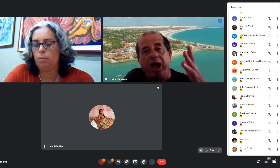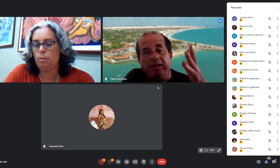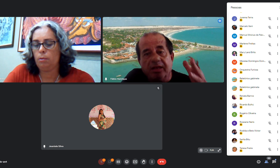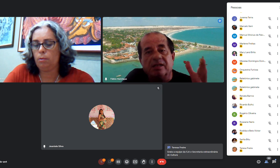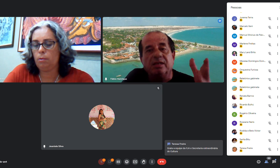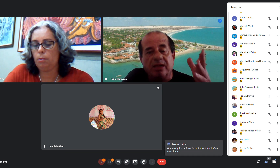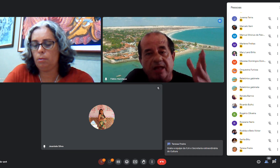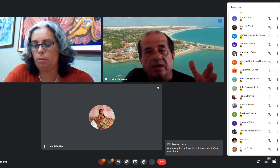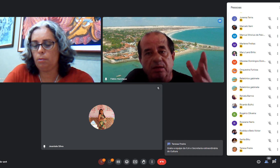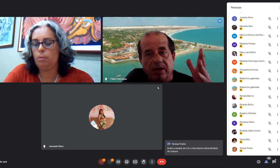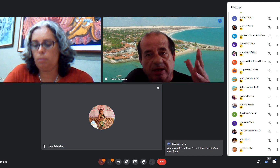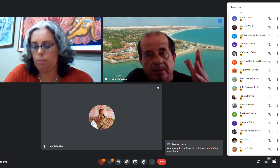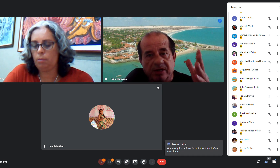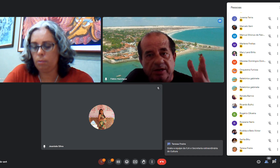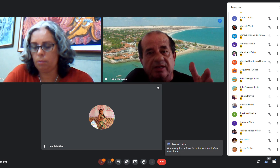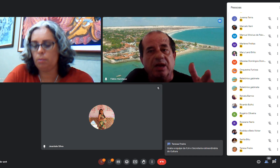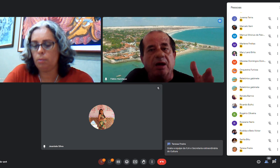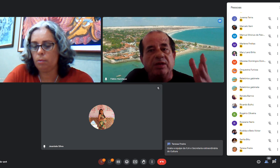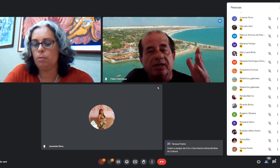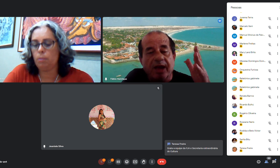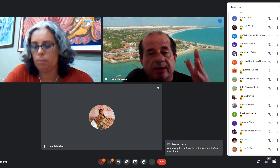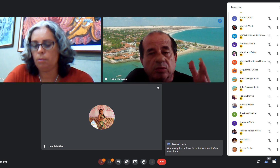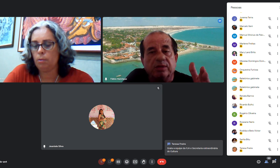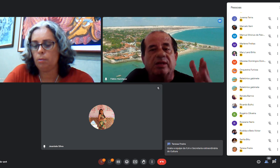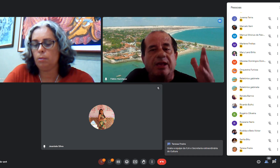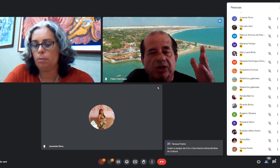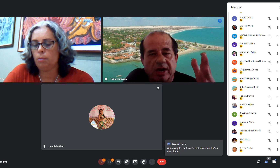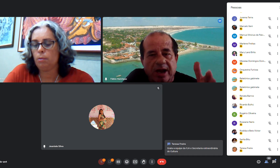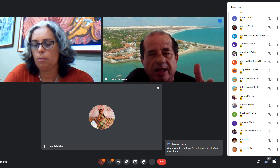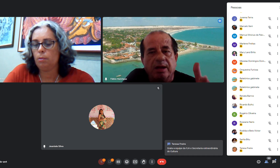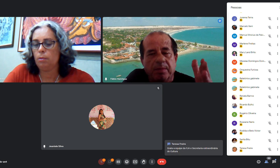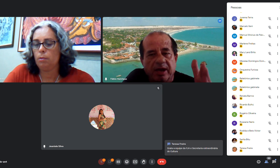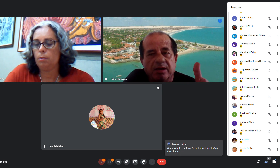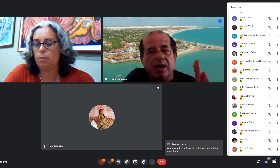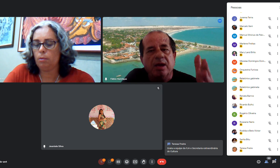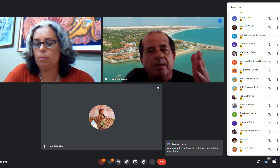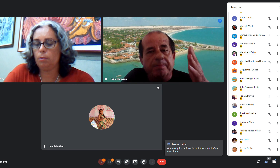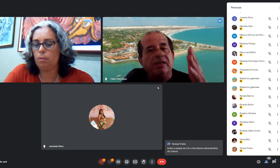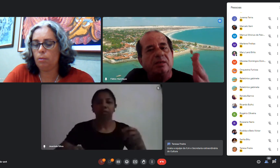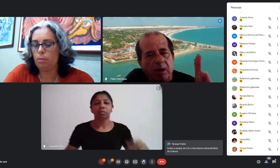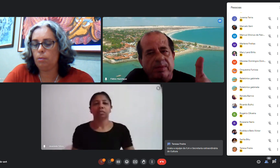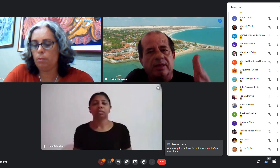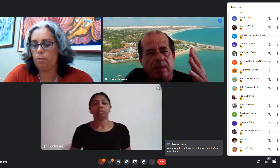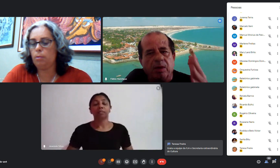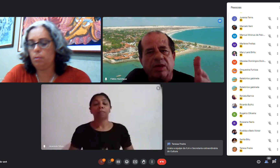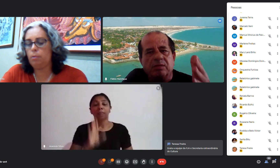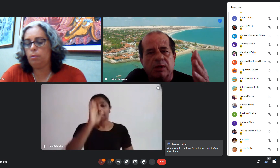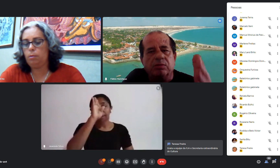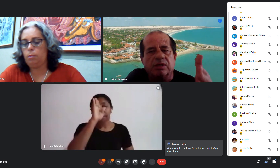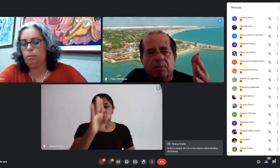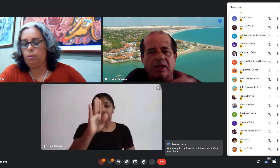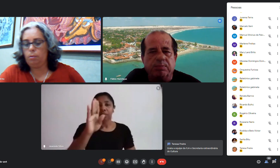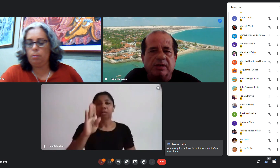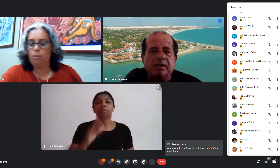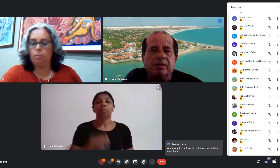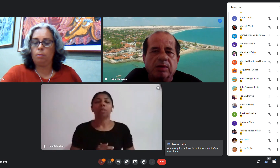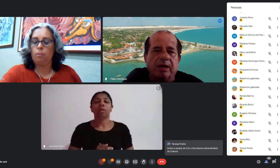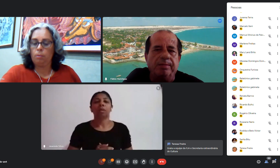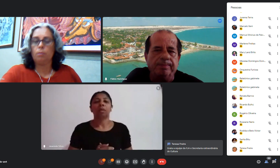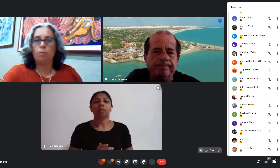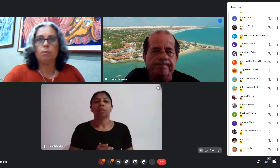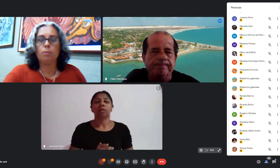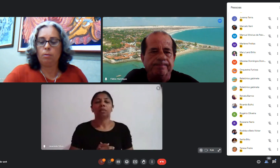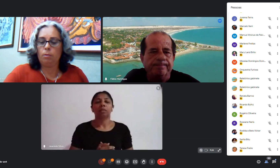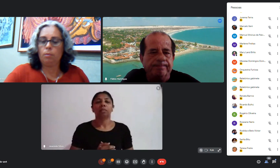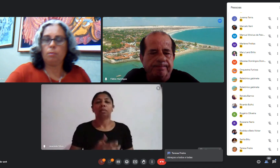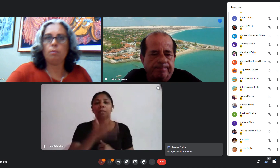isso ainda se trata de uma lei emergencial e esse recurso tem que chegar também principalmente na mão das pessoas que mais precisam dele